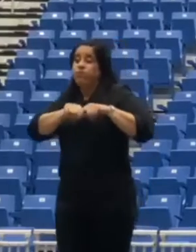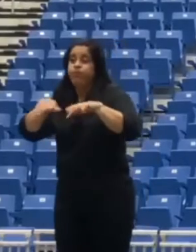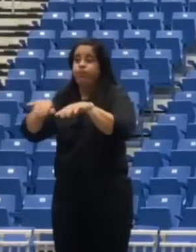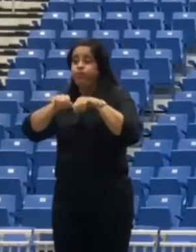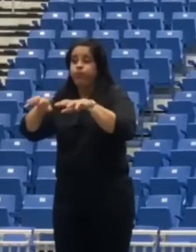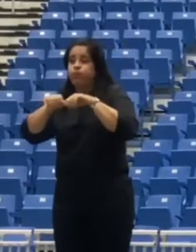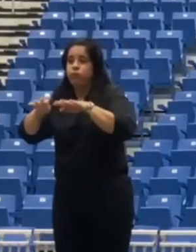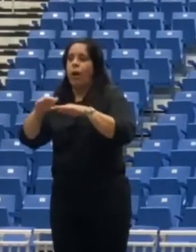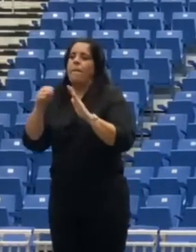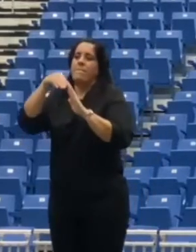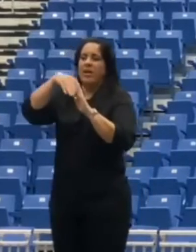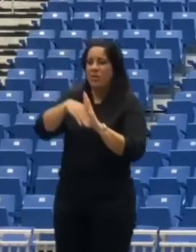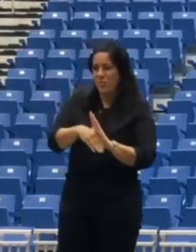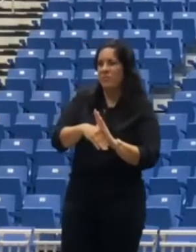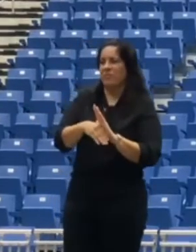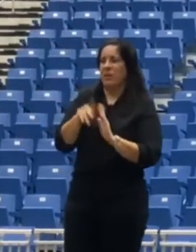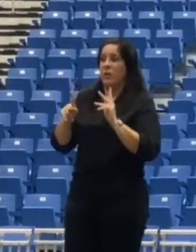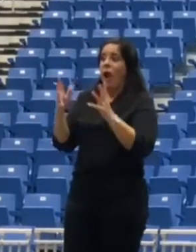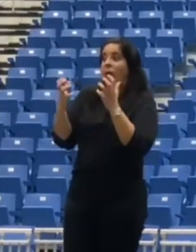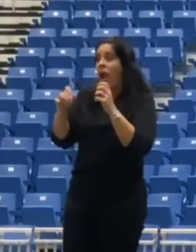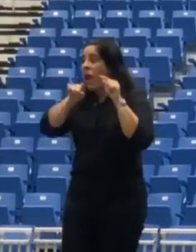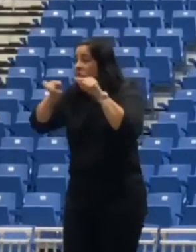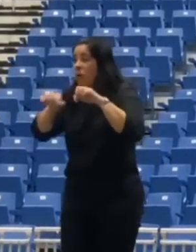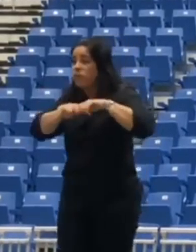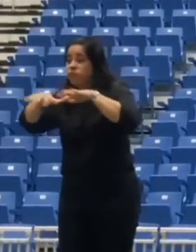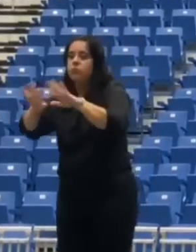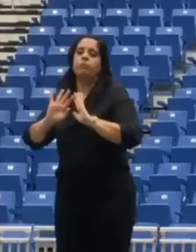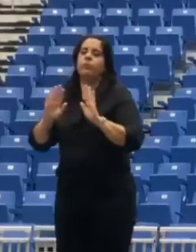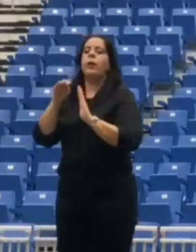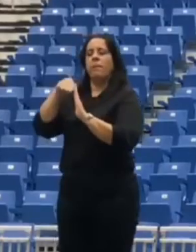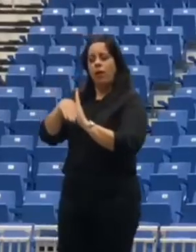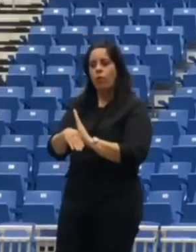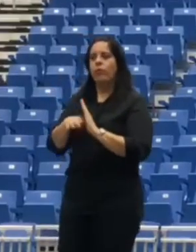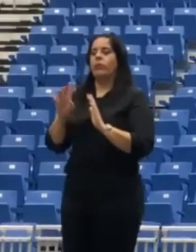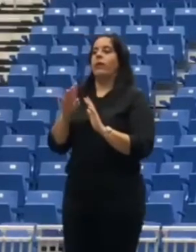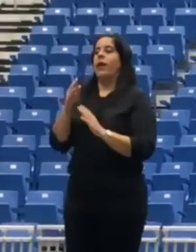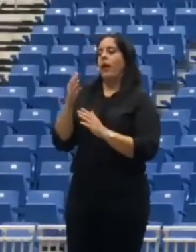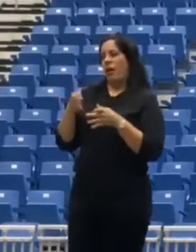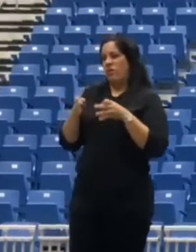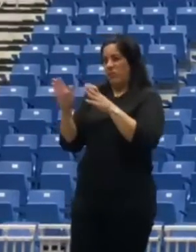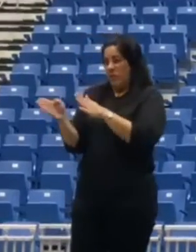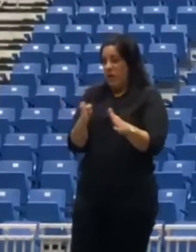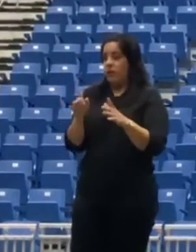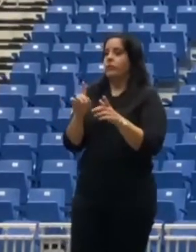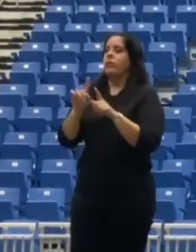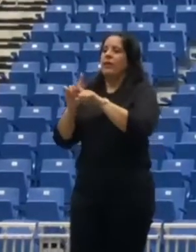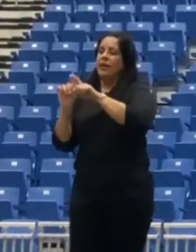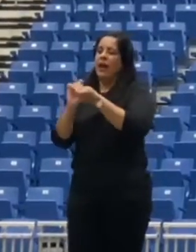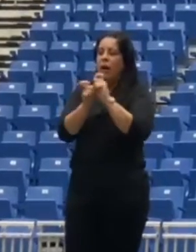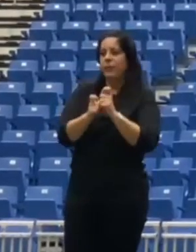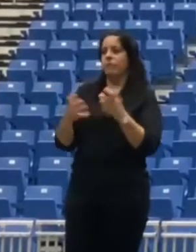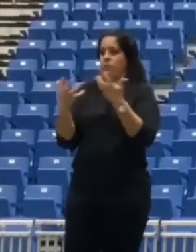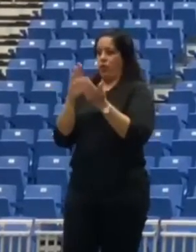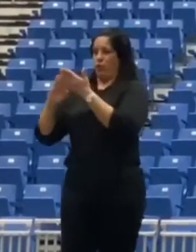querían vacunarse ok yo siempre lo había explicado las estrategias de vacunación siempre van cambiando de acuerdo a la población ahora tenemos